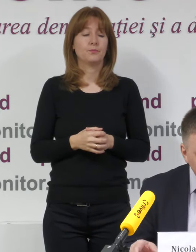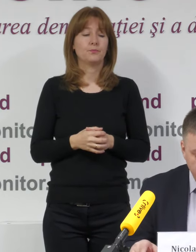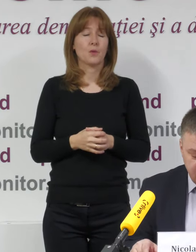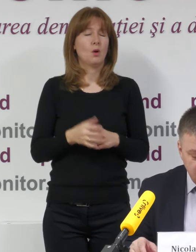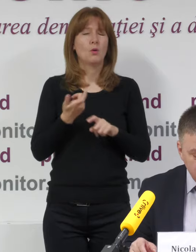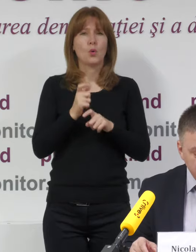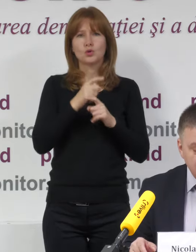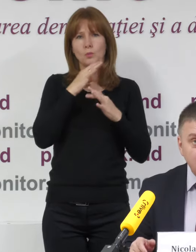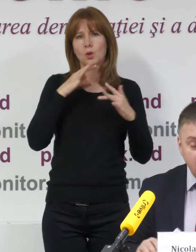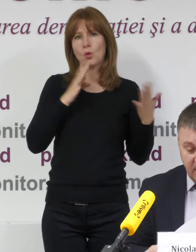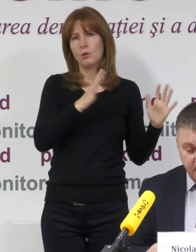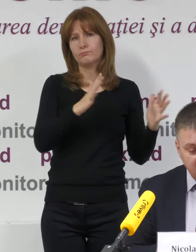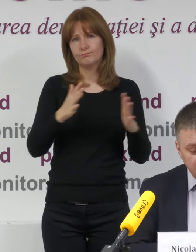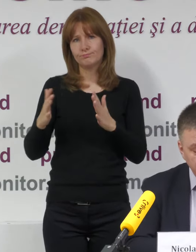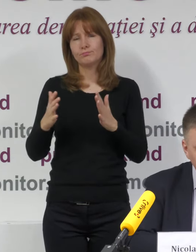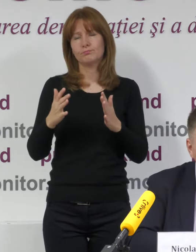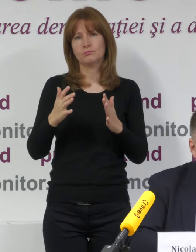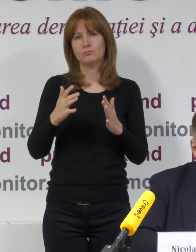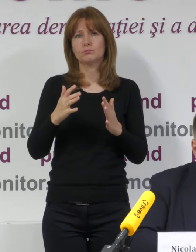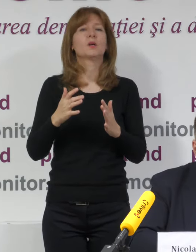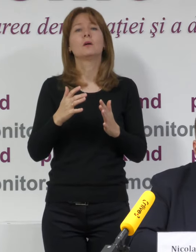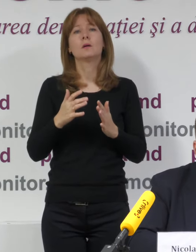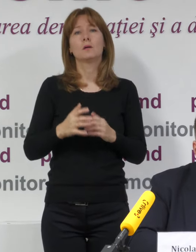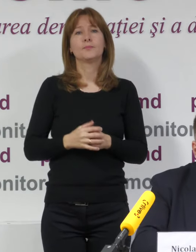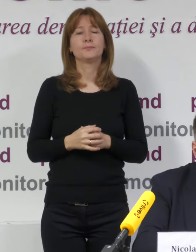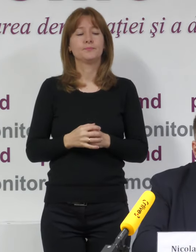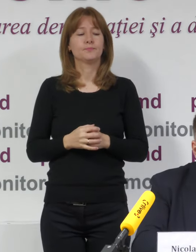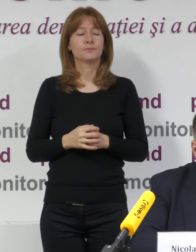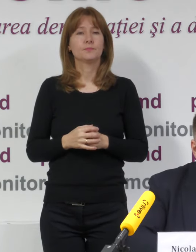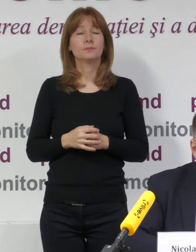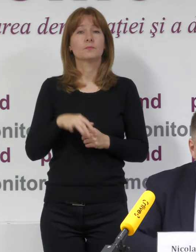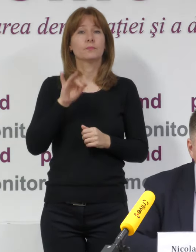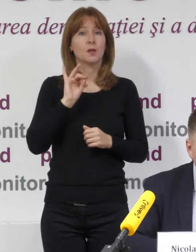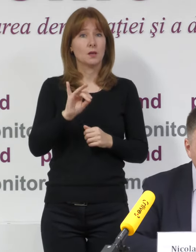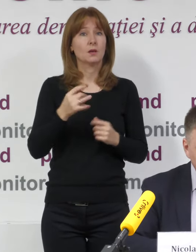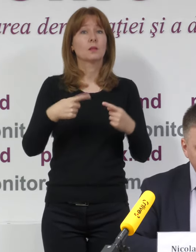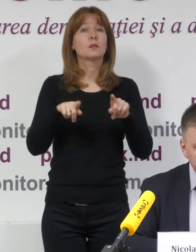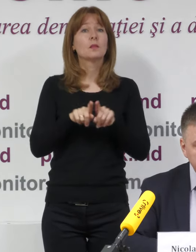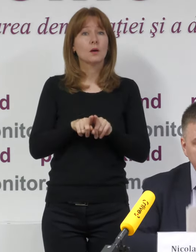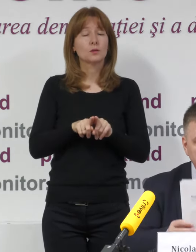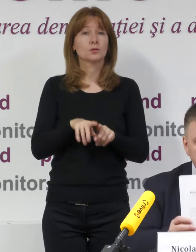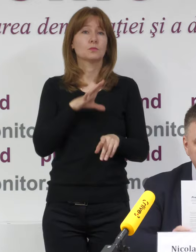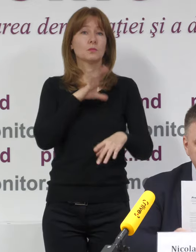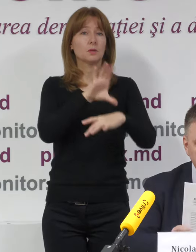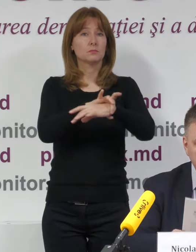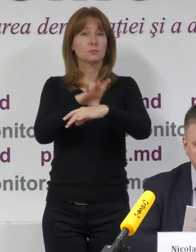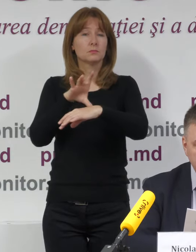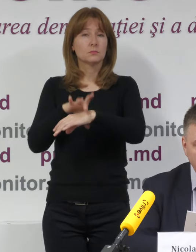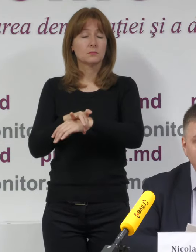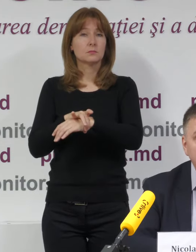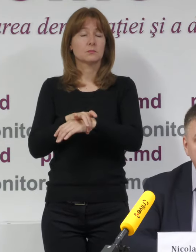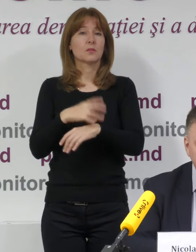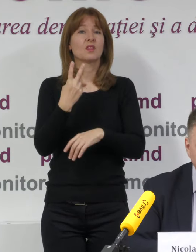Deci, foarte multe cazuri nu o să le dau acuma neapărat citirii tuturor. Și, de asemenea, au fost constatate și